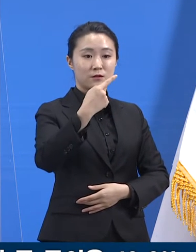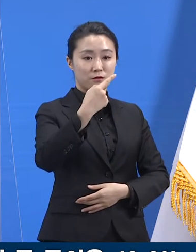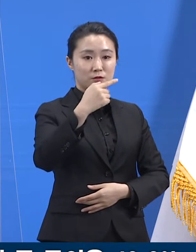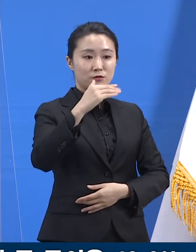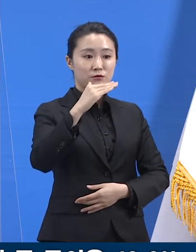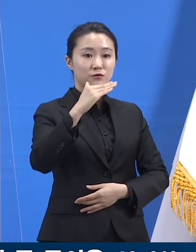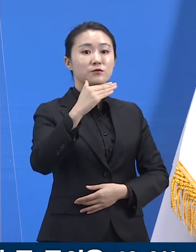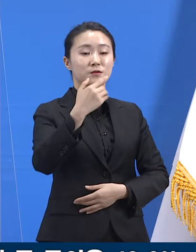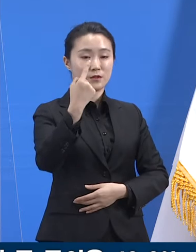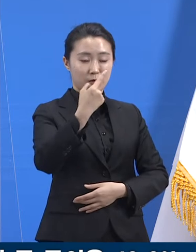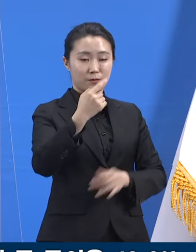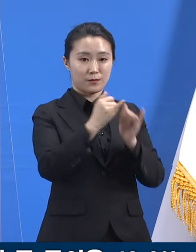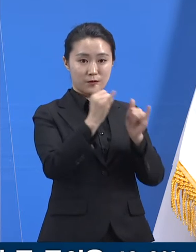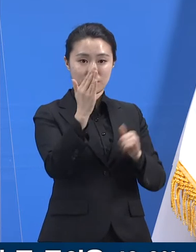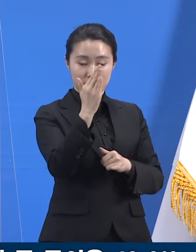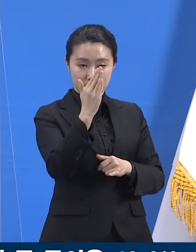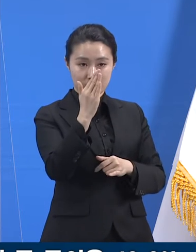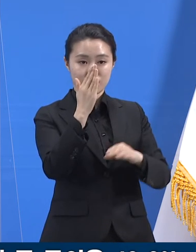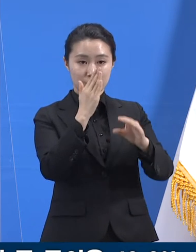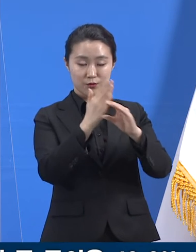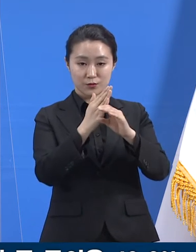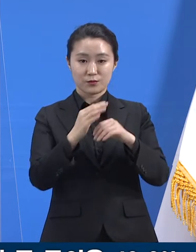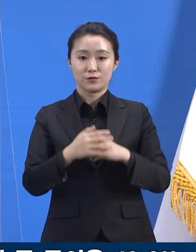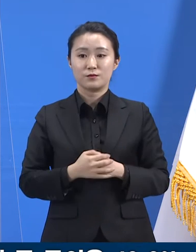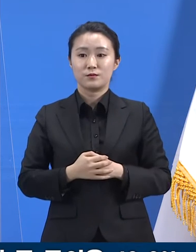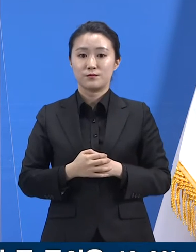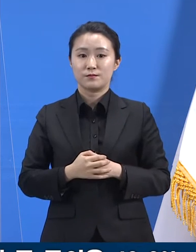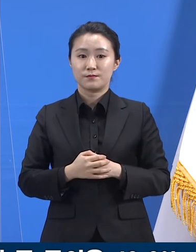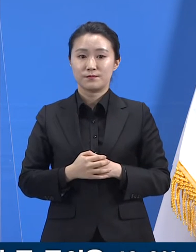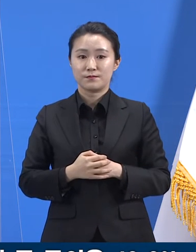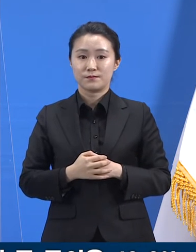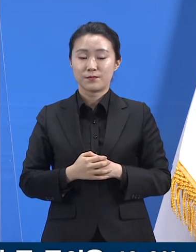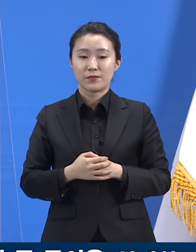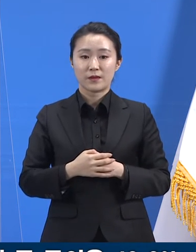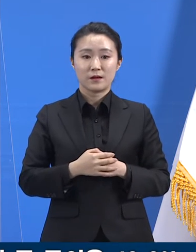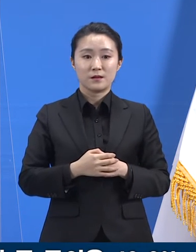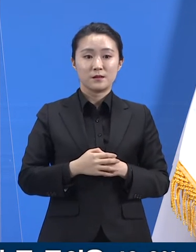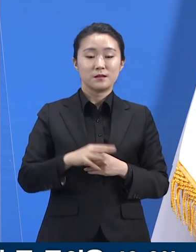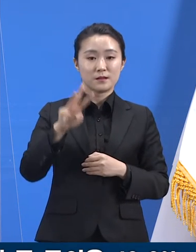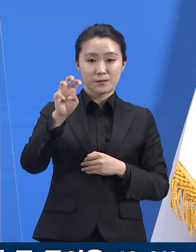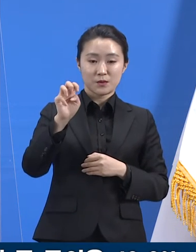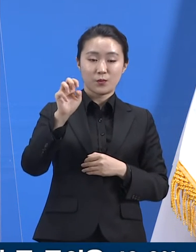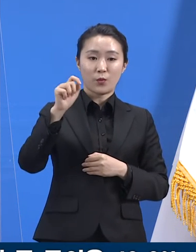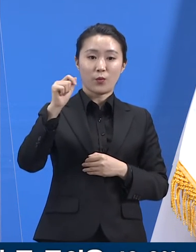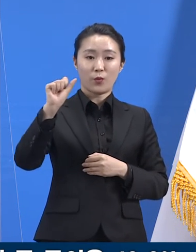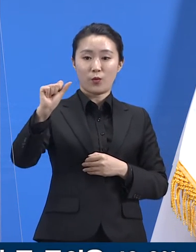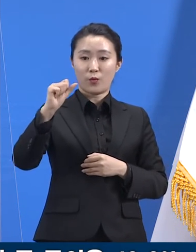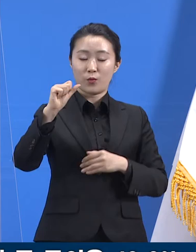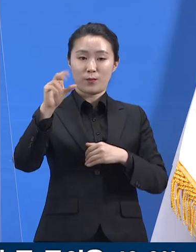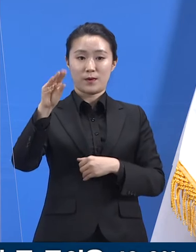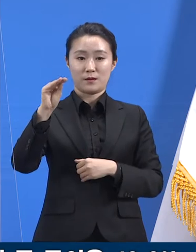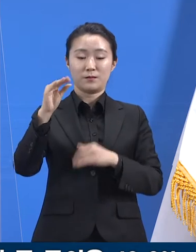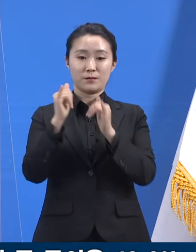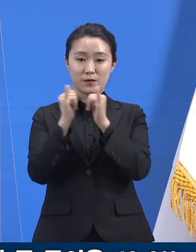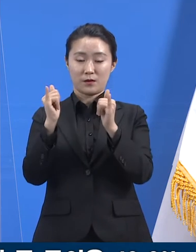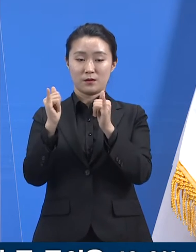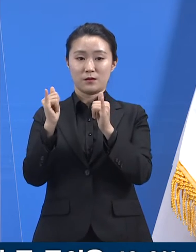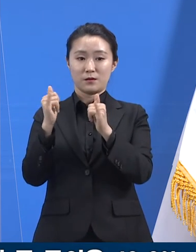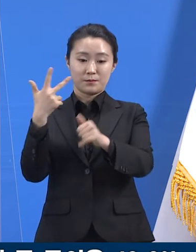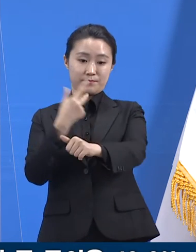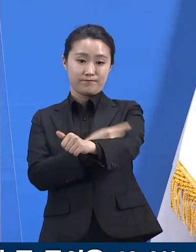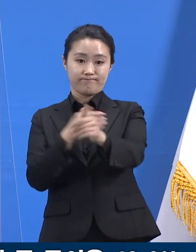83만 8,552명이 동의하였으며 35만 3,577명을 접종했습니다.